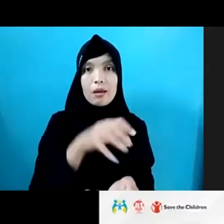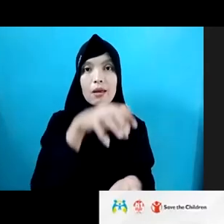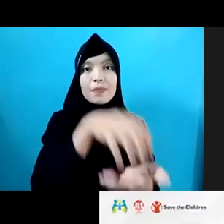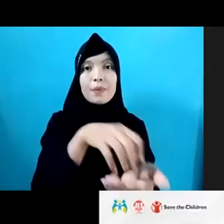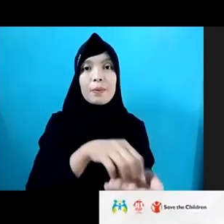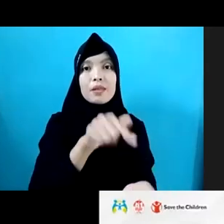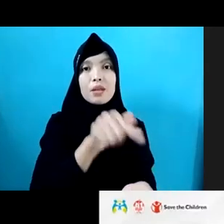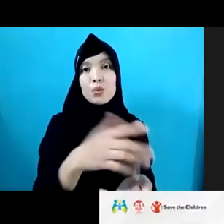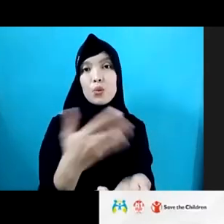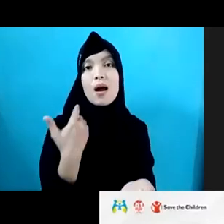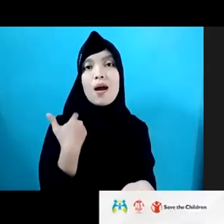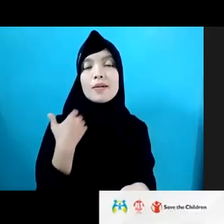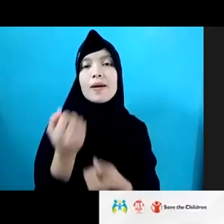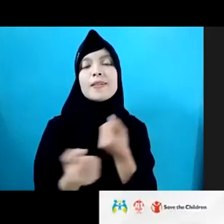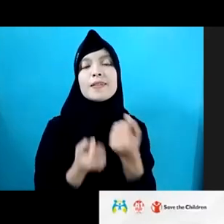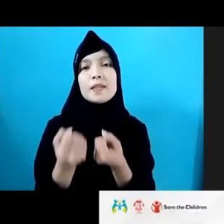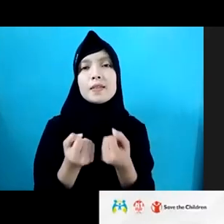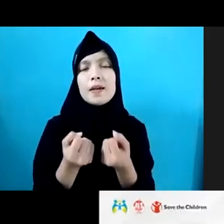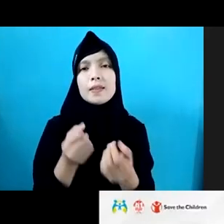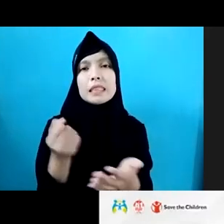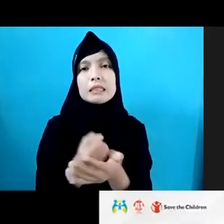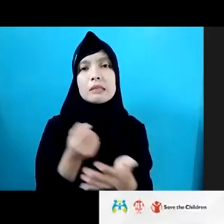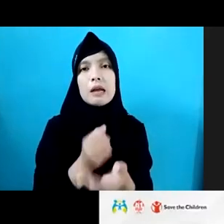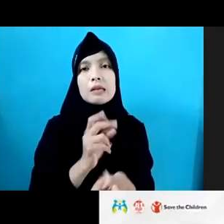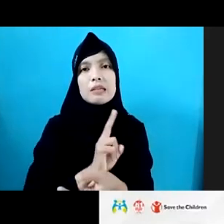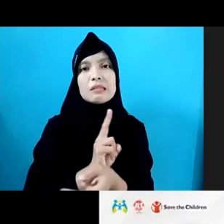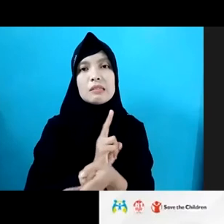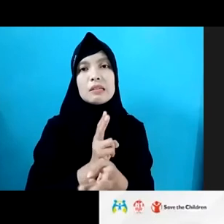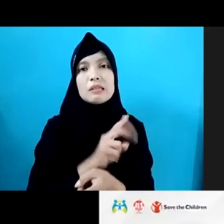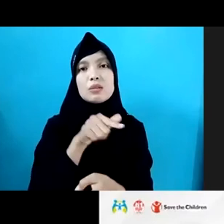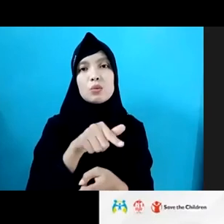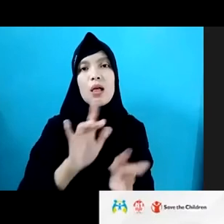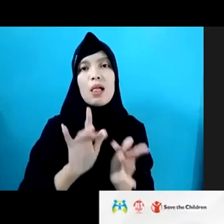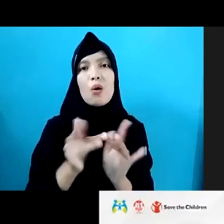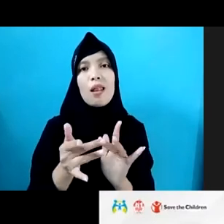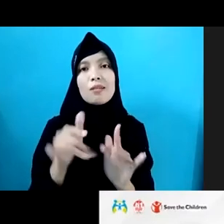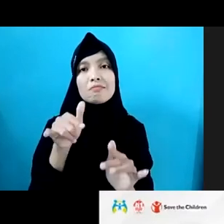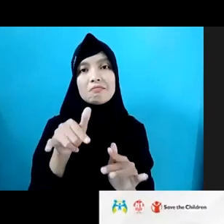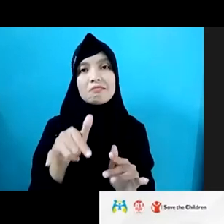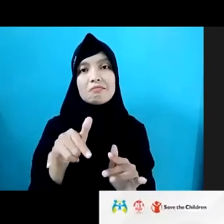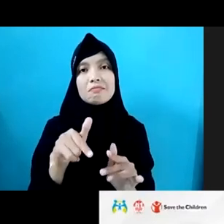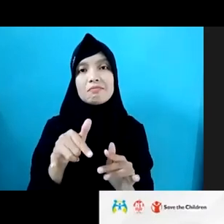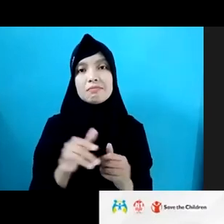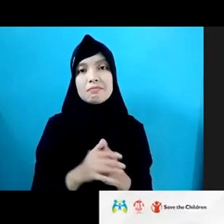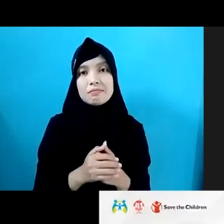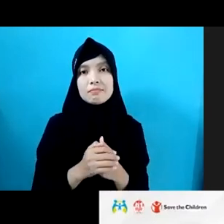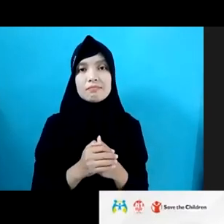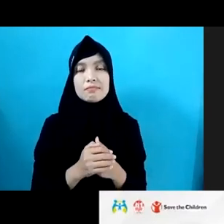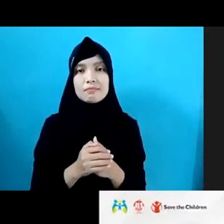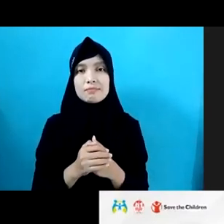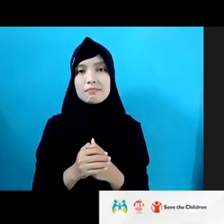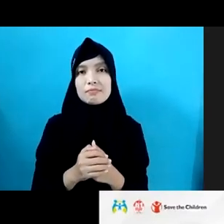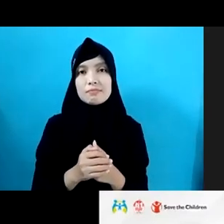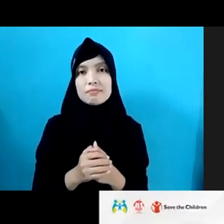kejadian-kejadian yang terjadi seperti yang tadi saya